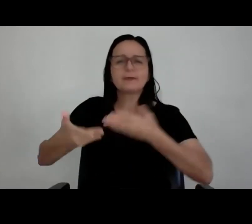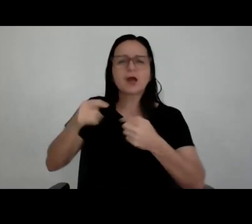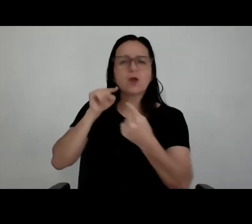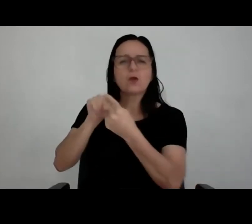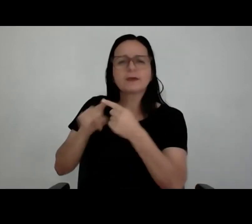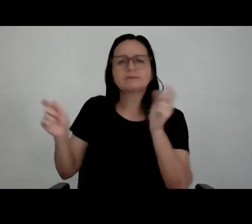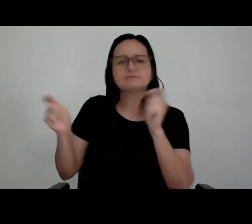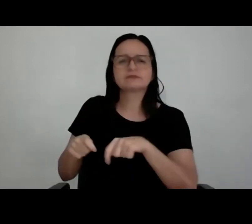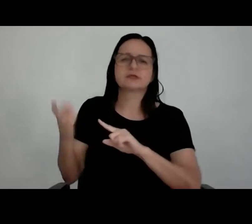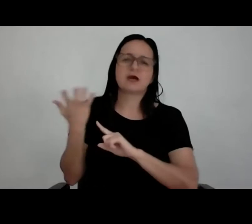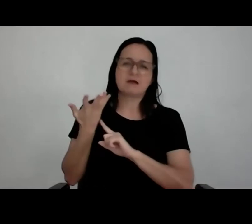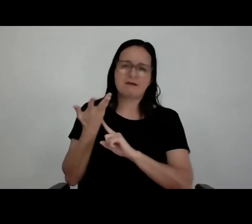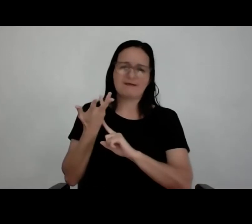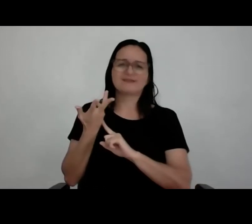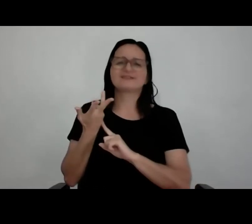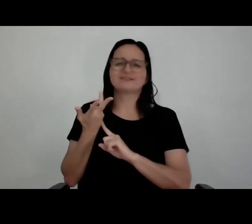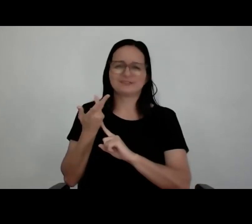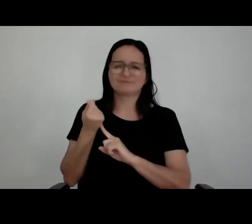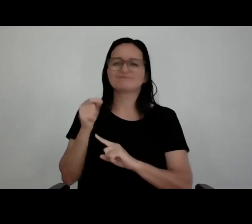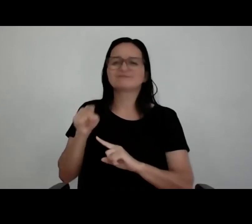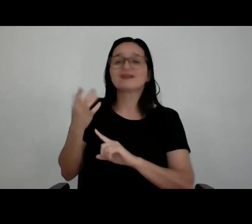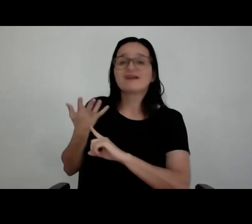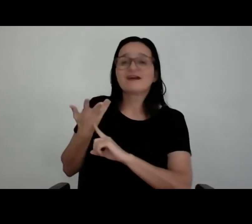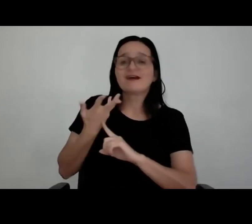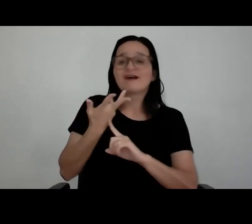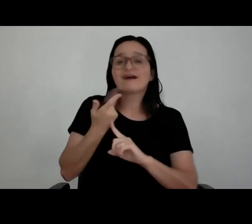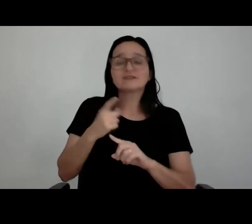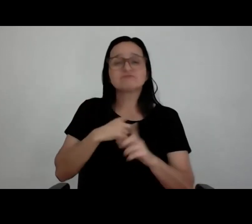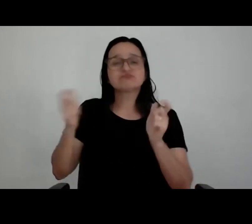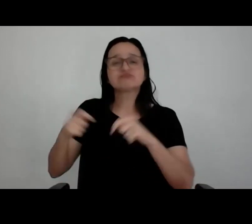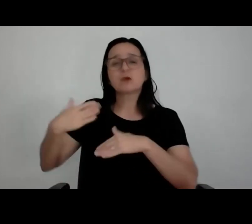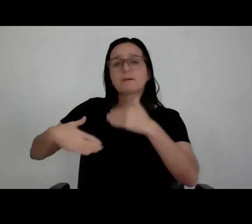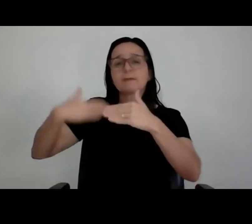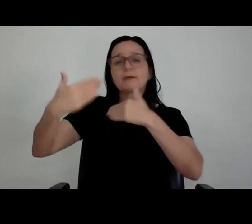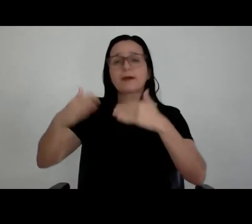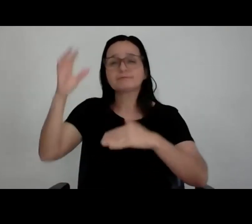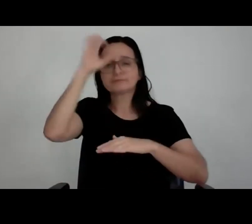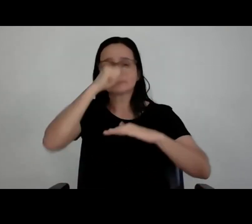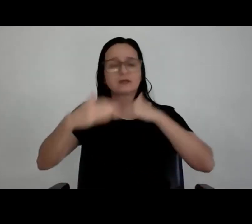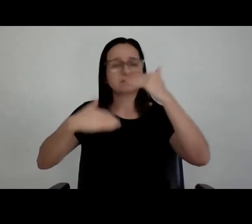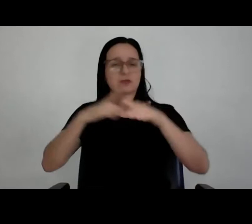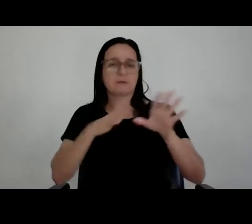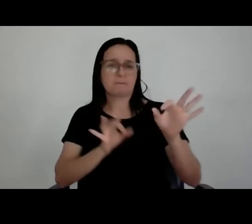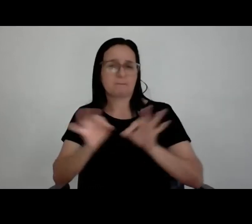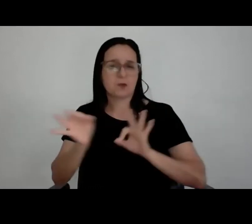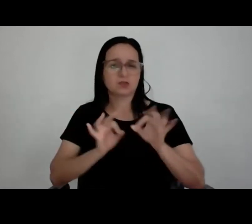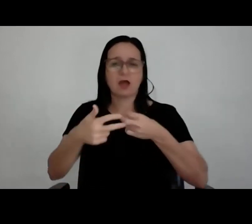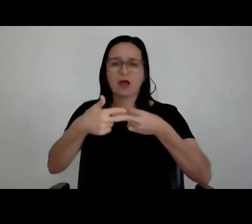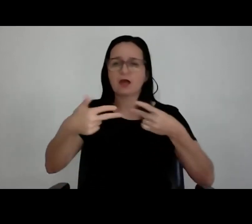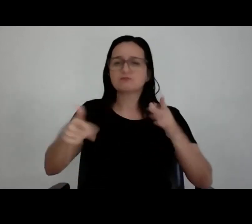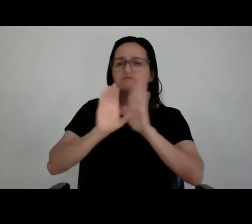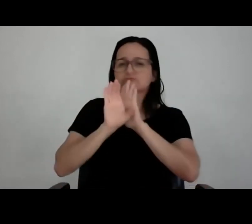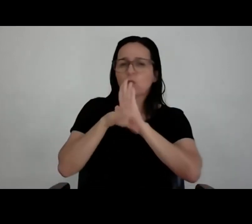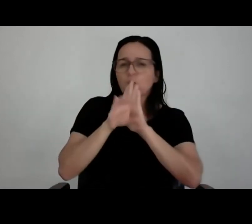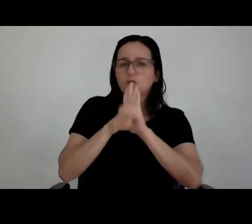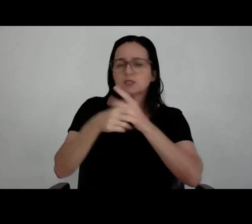A arte, muitas vezes, nasce de um croquis. E ali está resolvido a alma do projeto, as linhas do projeto, conceito do projeto. Às vezes, está